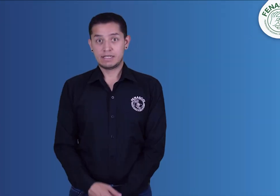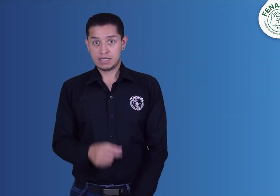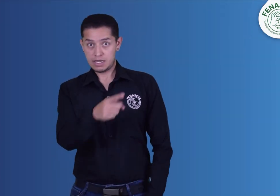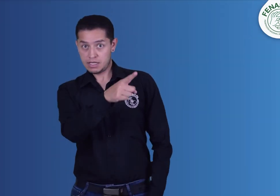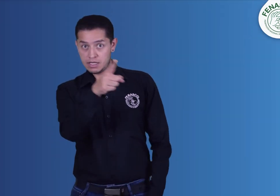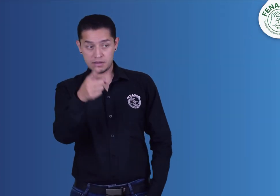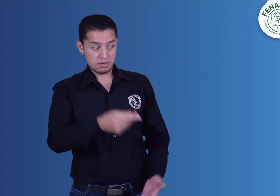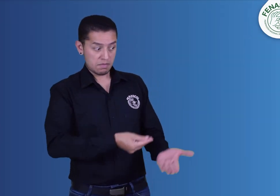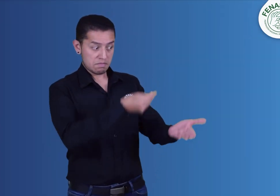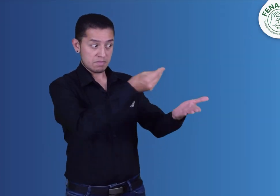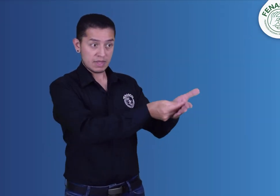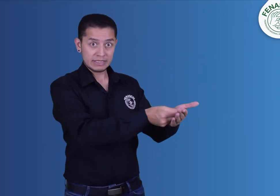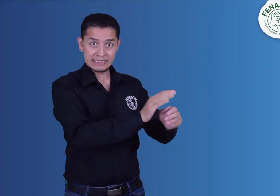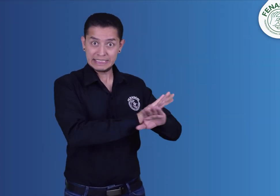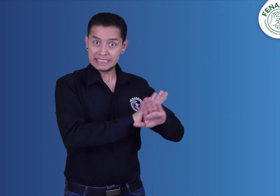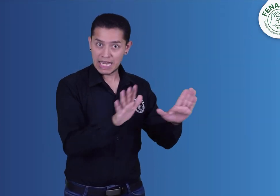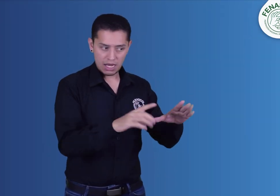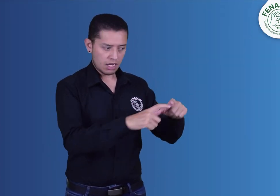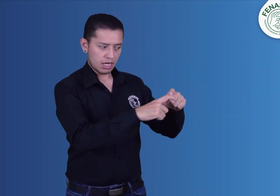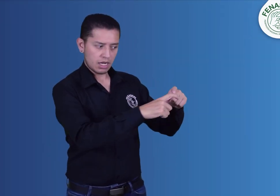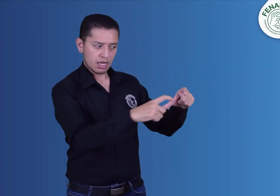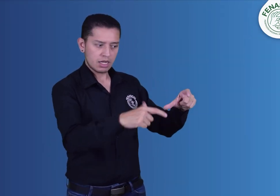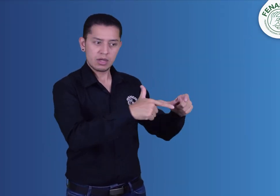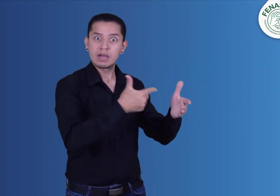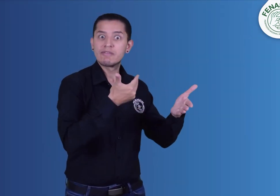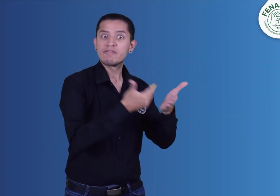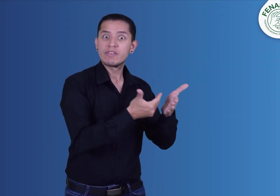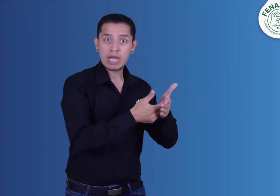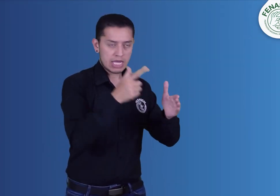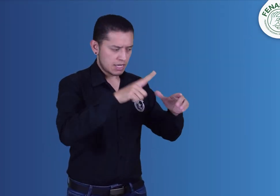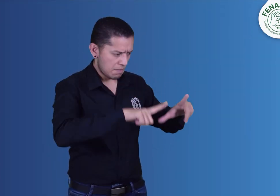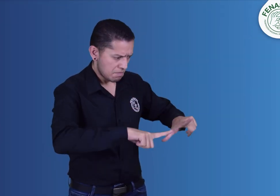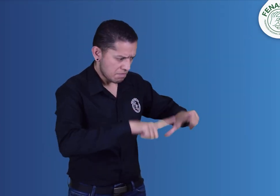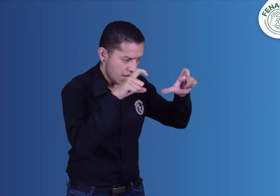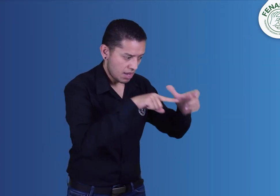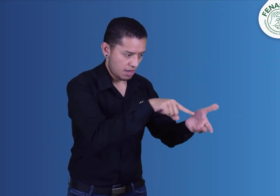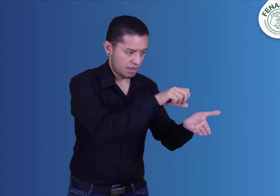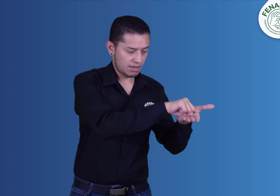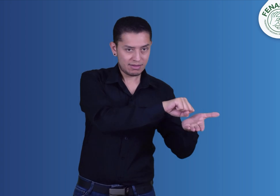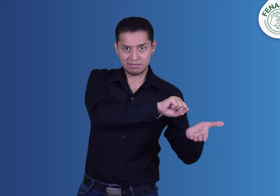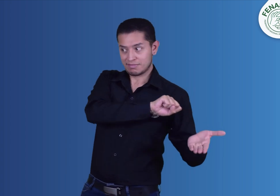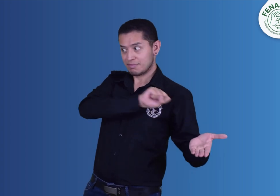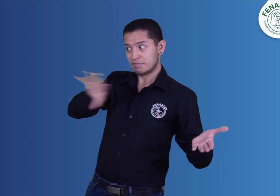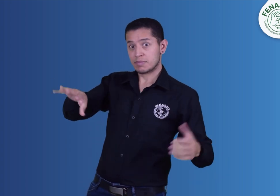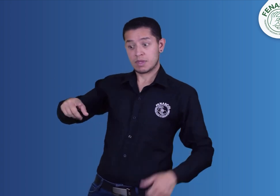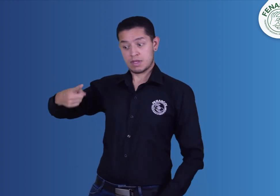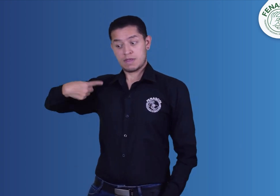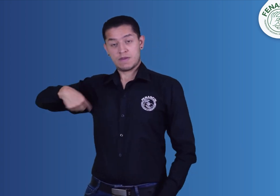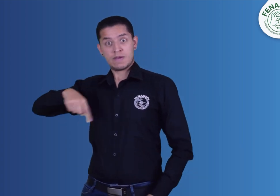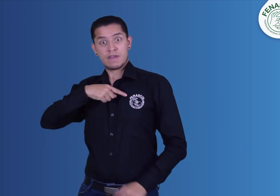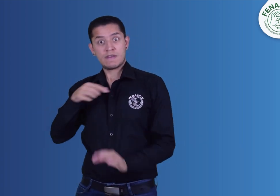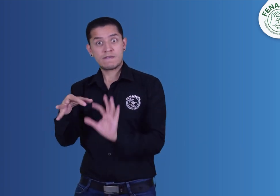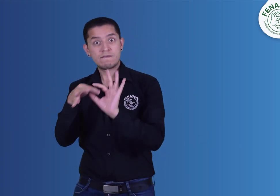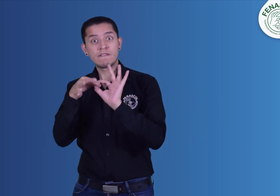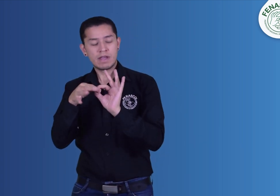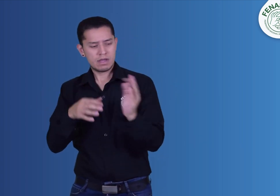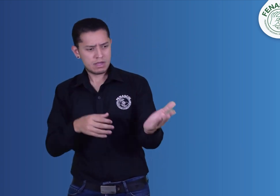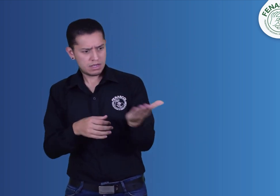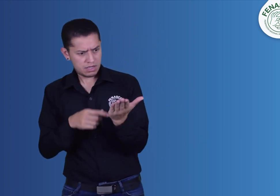Una vez hayas pagado y tengas tu recibo, debes enviarnos la foto del comprobante. Desde Fenascol